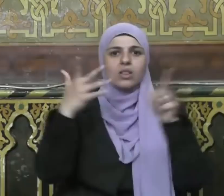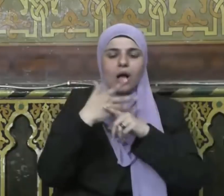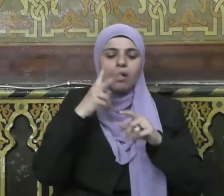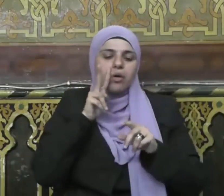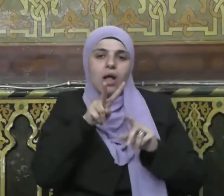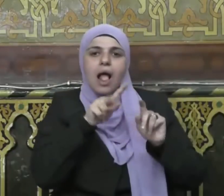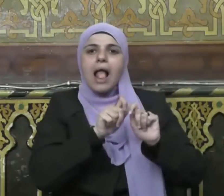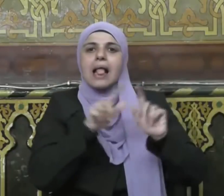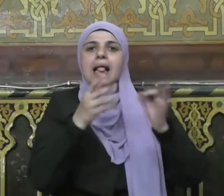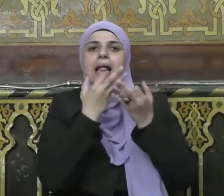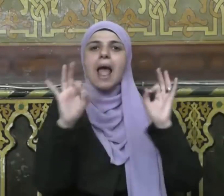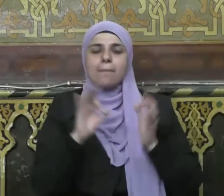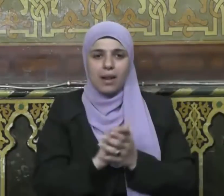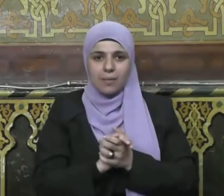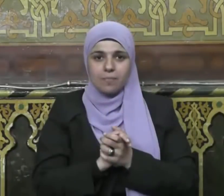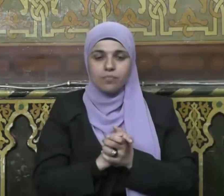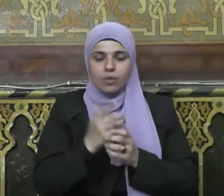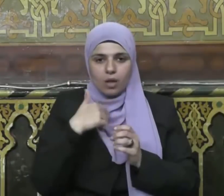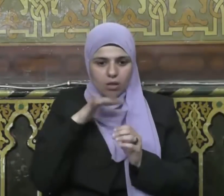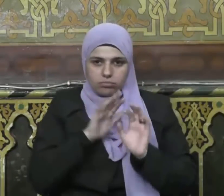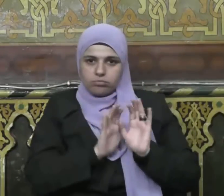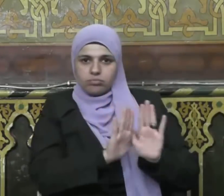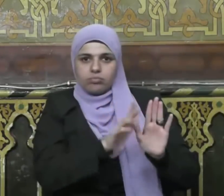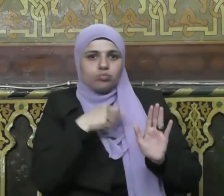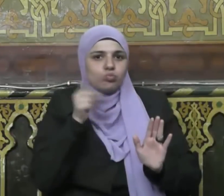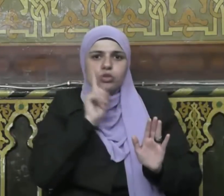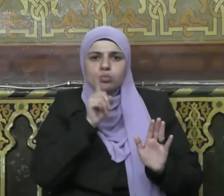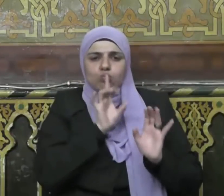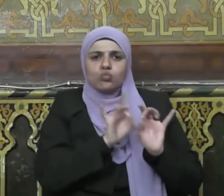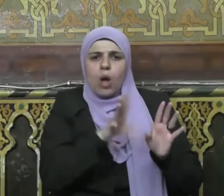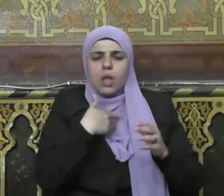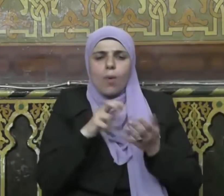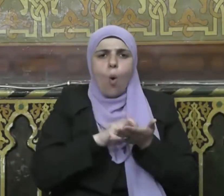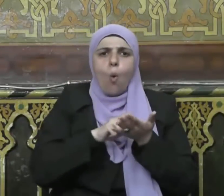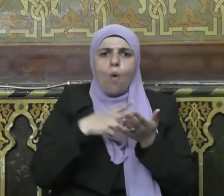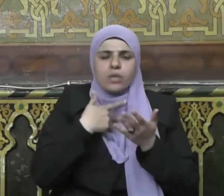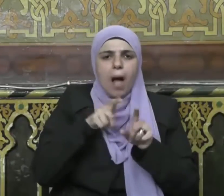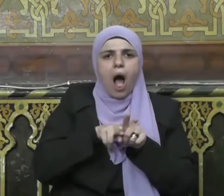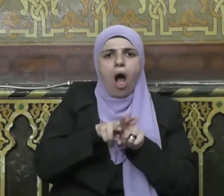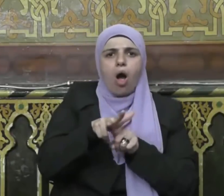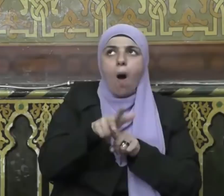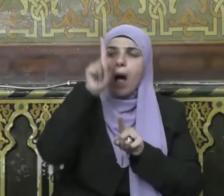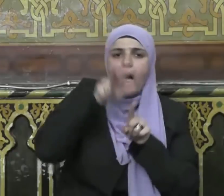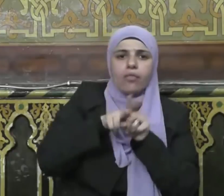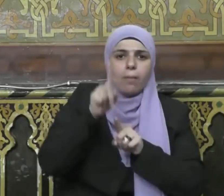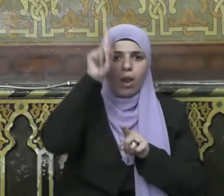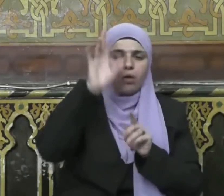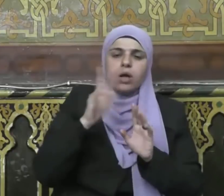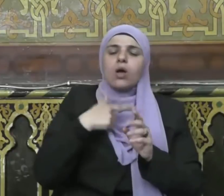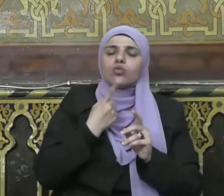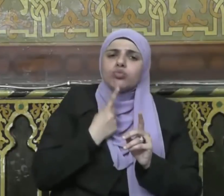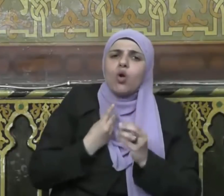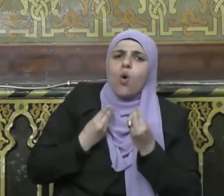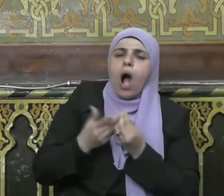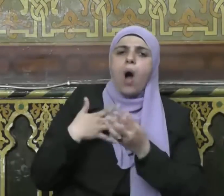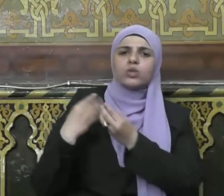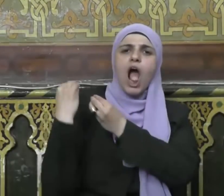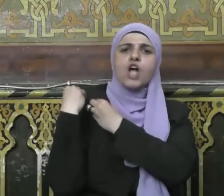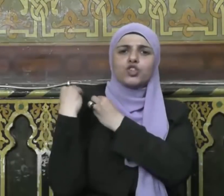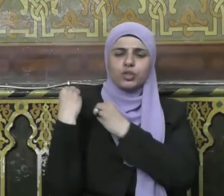هذه الإضافة أن الصيام لم يعبد به غير الله تعالى فالصوم عبادة خالصة